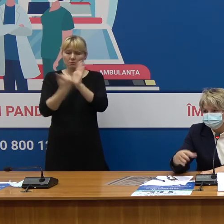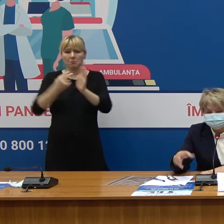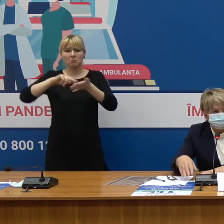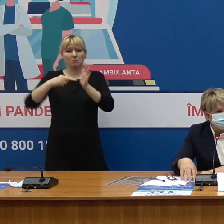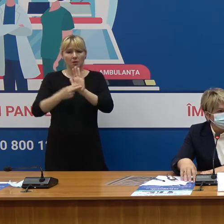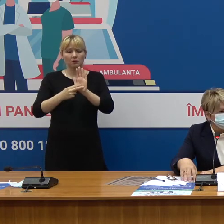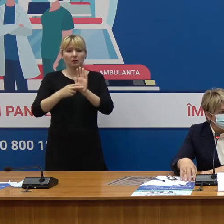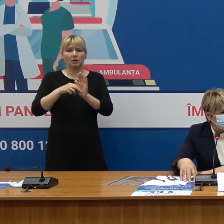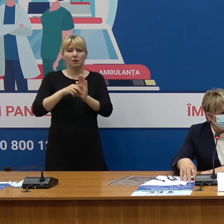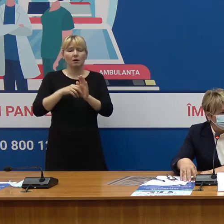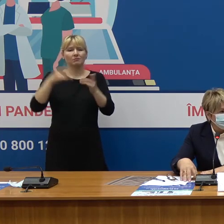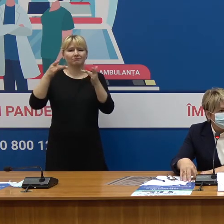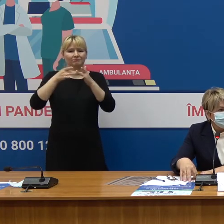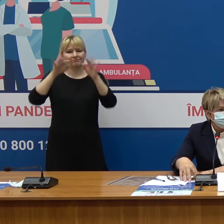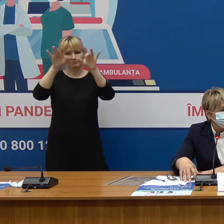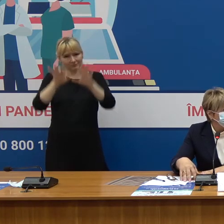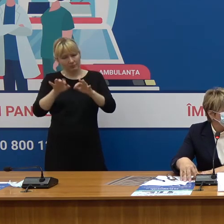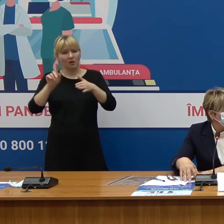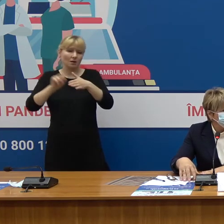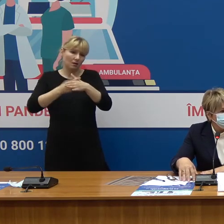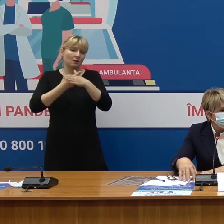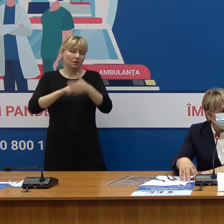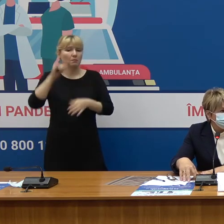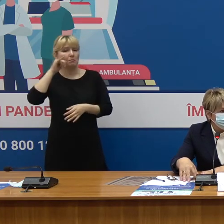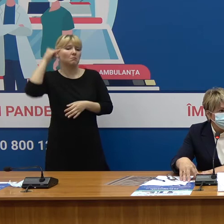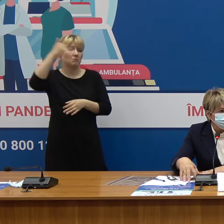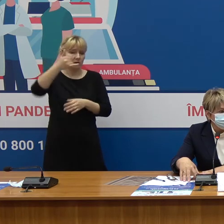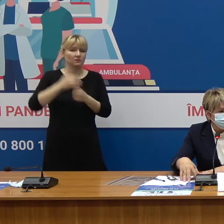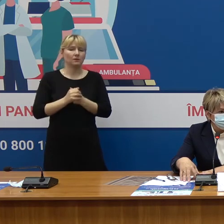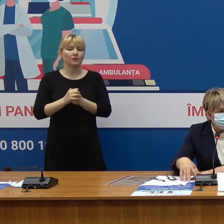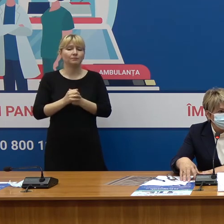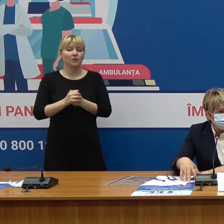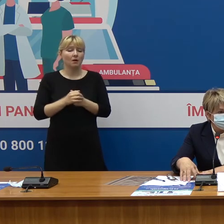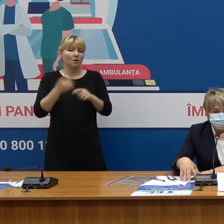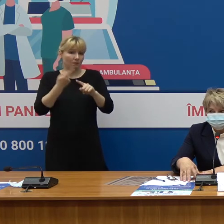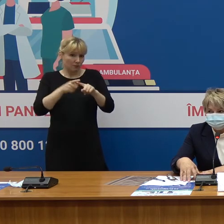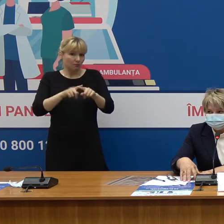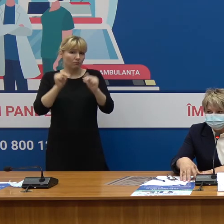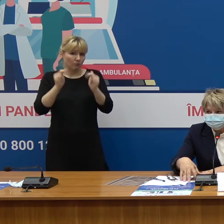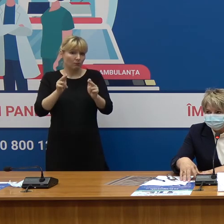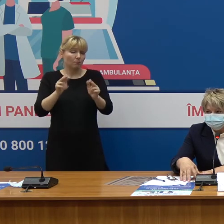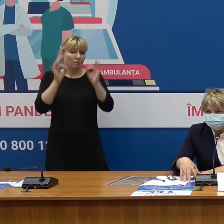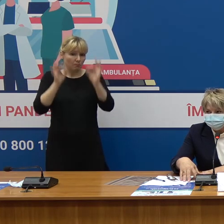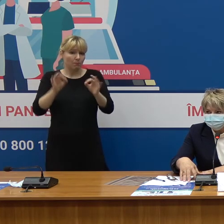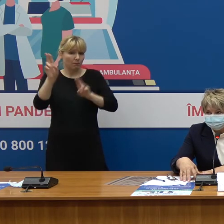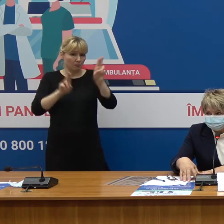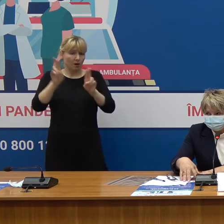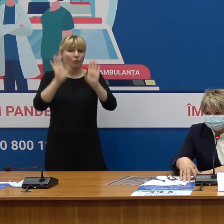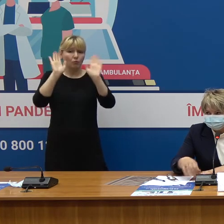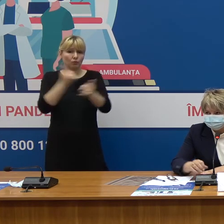.gov.md și în așa mod dozele vor fi securizate pentru